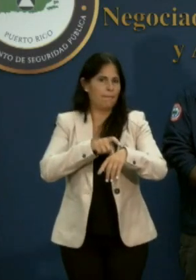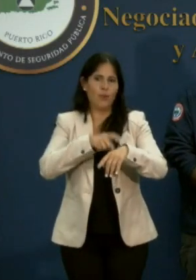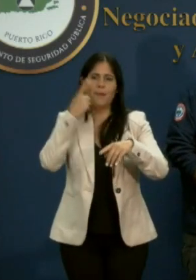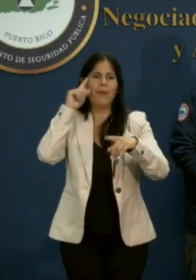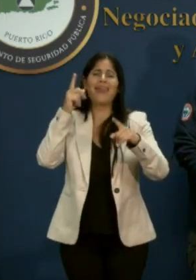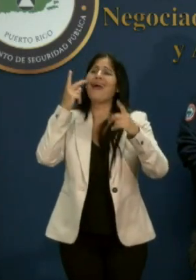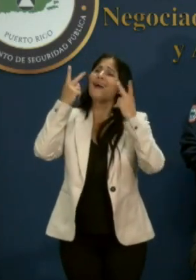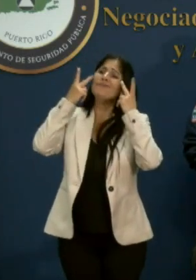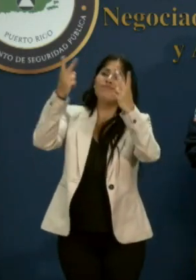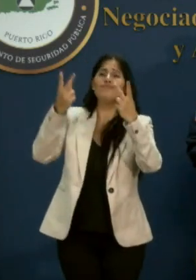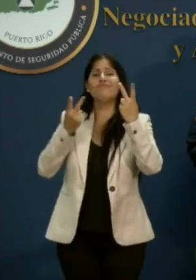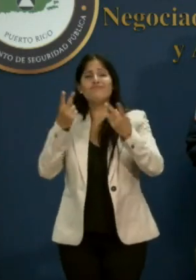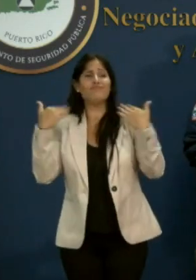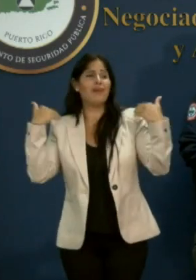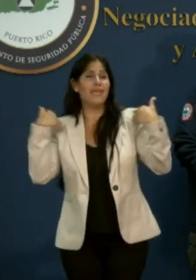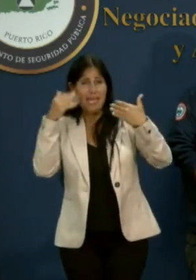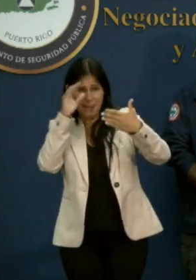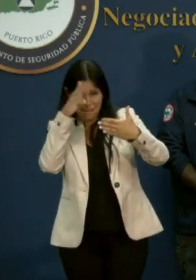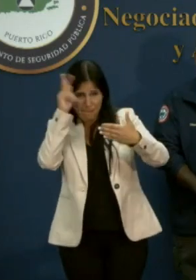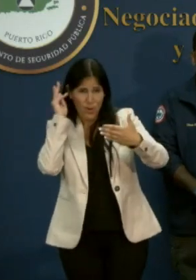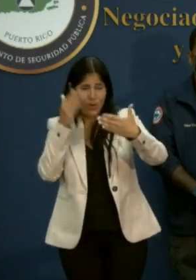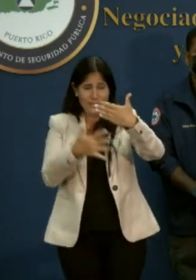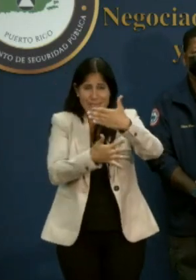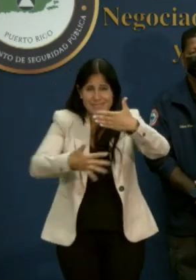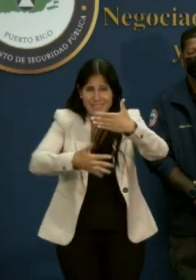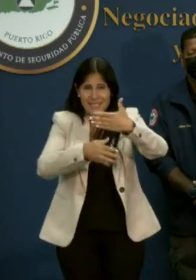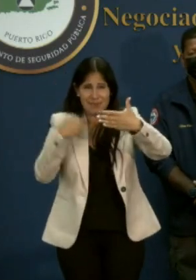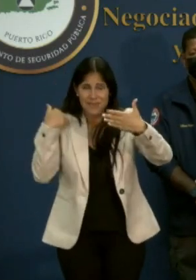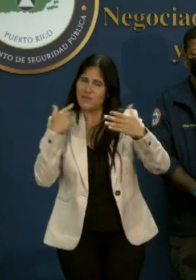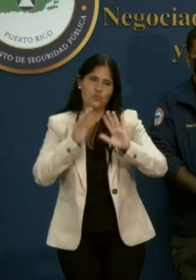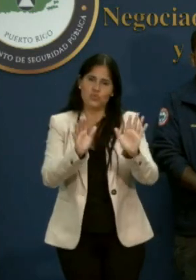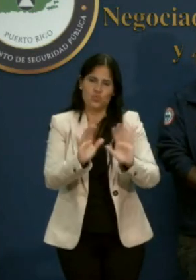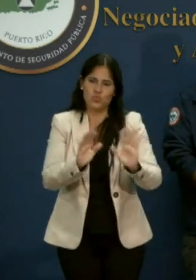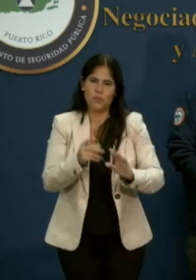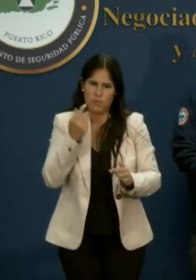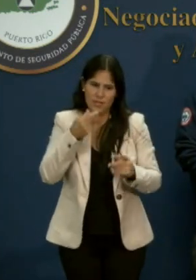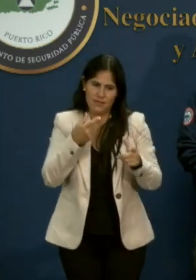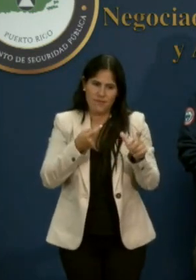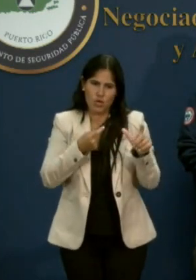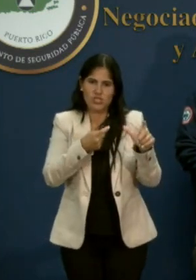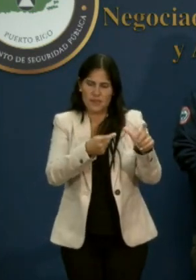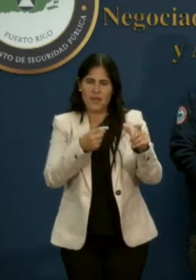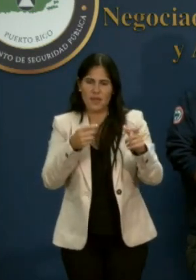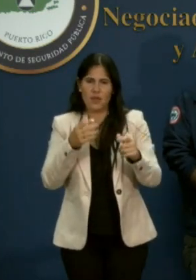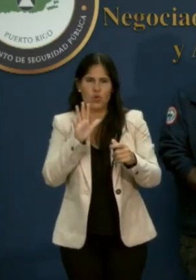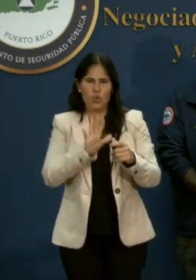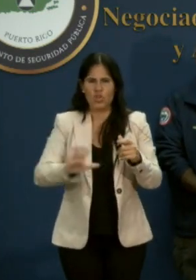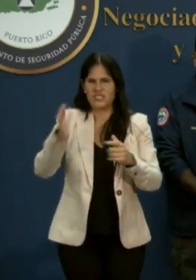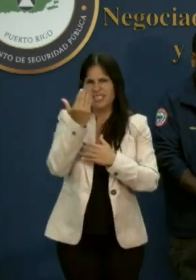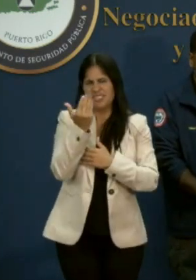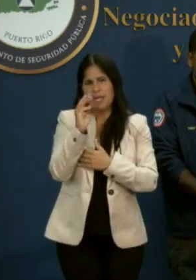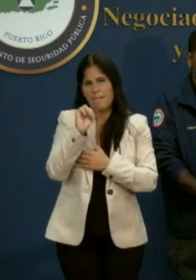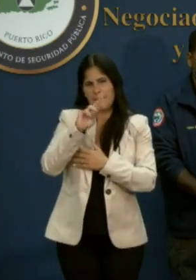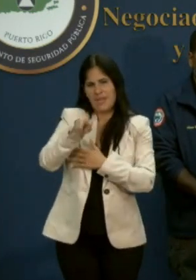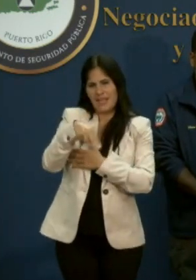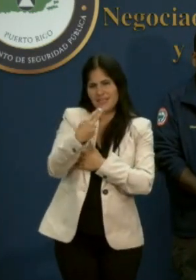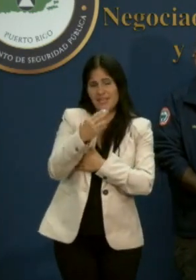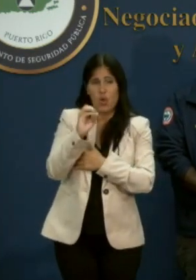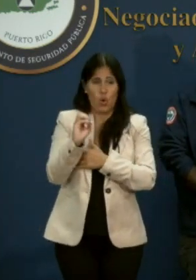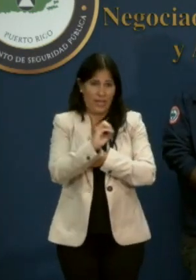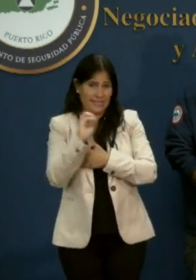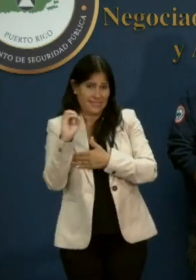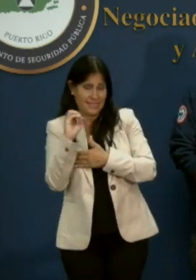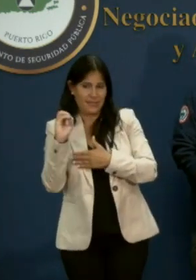Por lo tanto, este sistema se va a ir moviendo bastante rápido, alrededor de unas 15 millas por hora hacia el oeste, y se espera que ya